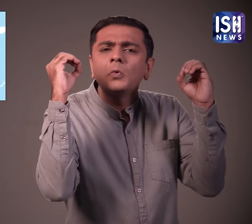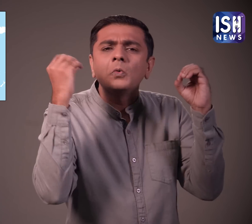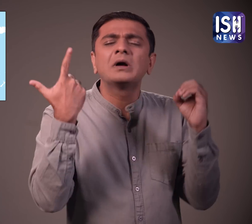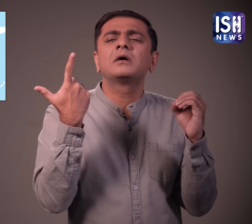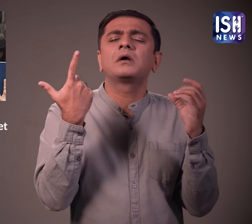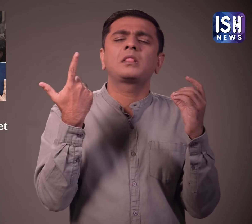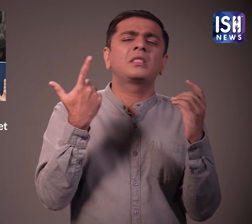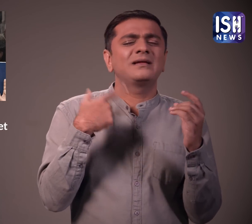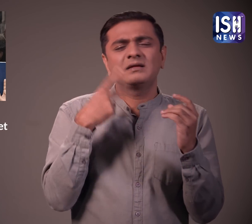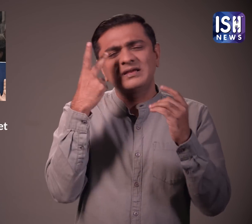का खंडन करता रहा है